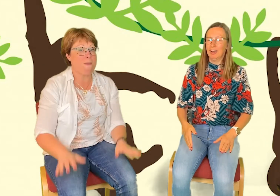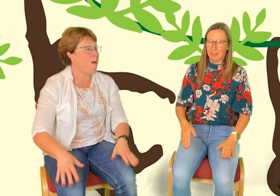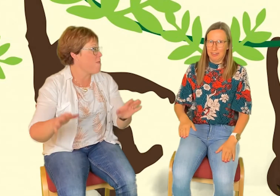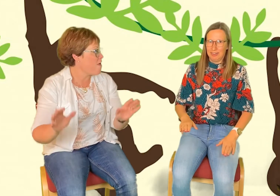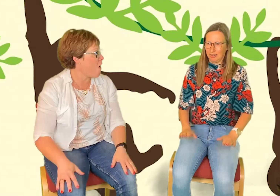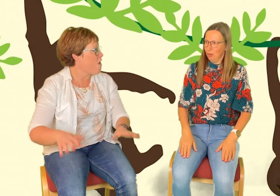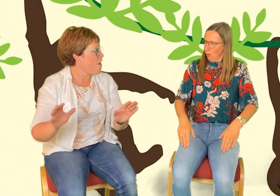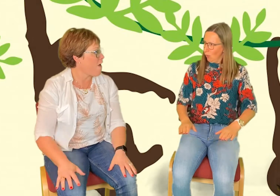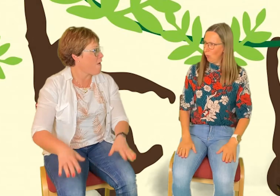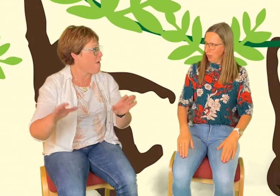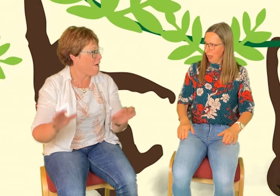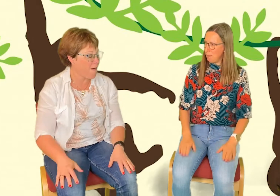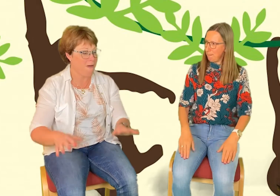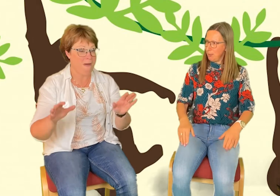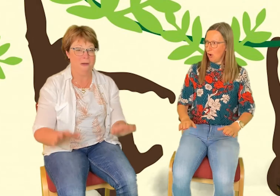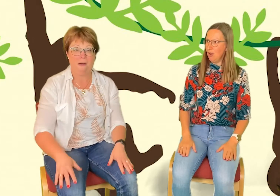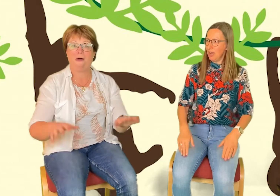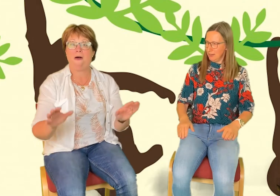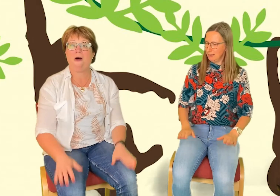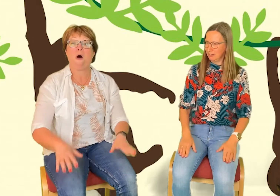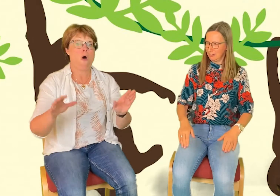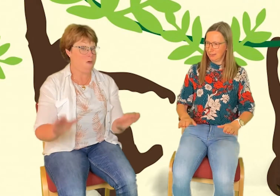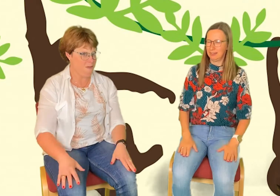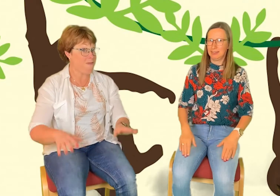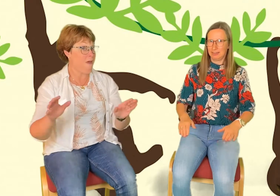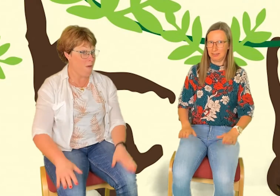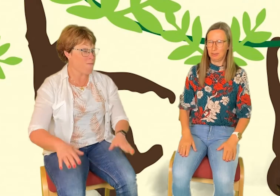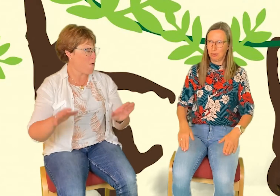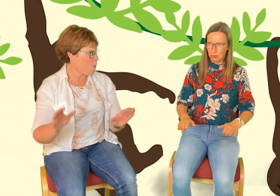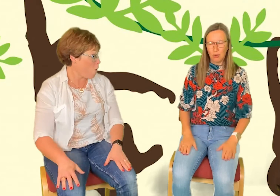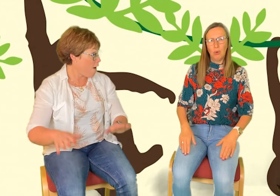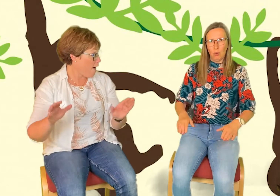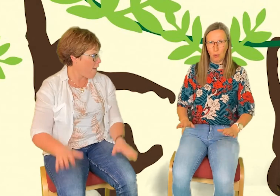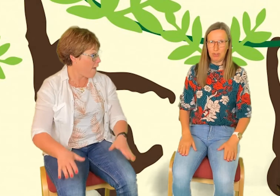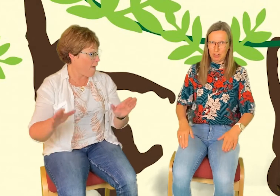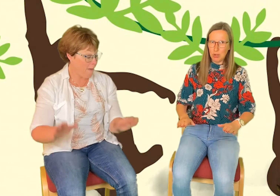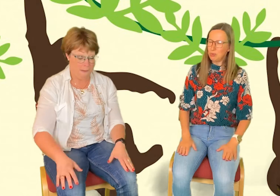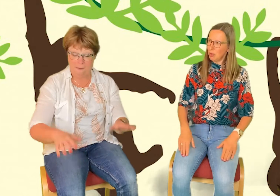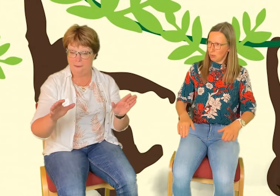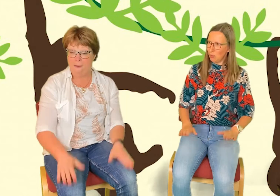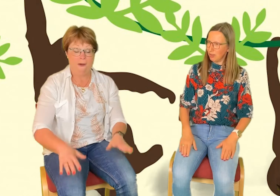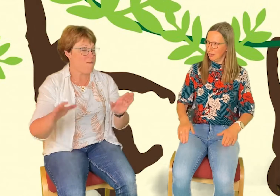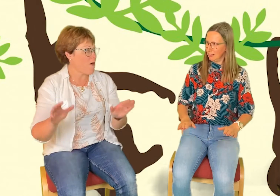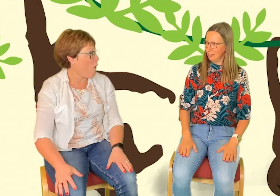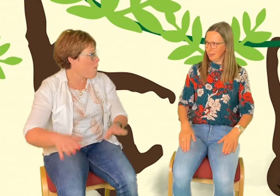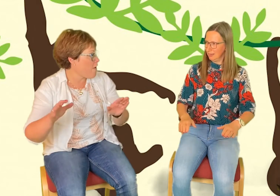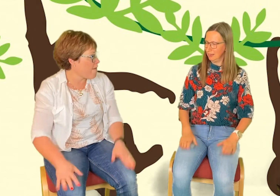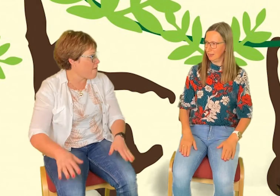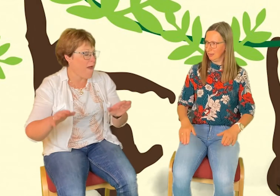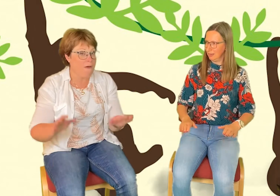barbianer. Och vi är barbianer. Och vi är ute och går. Och vi är ute och går. Vi kommer till en